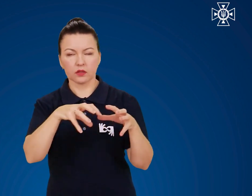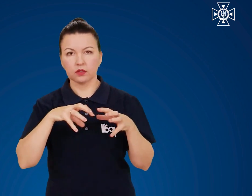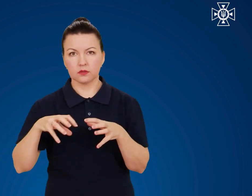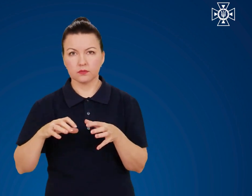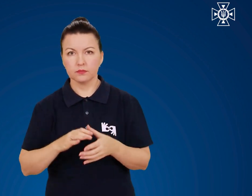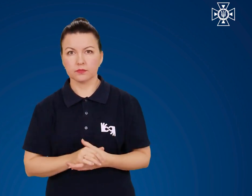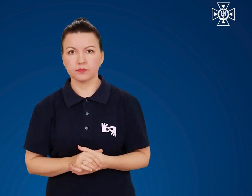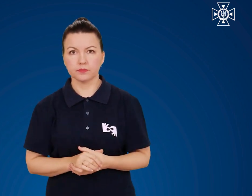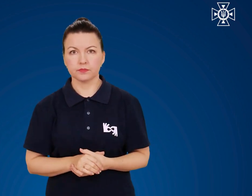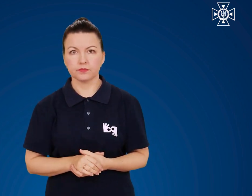його